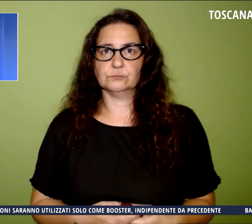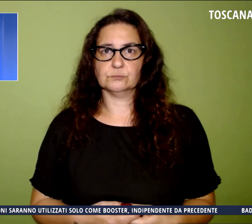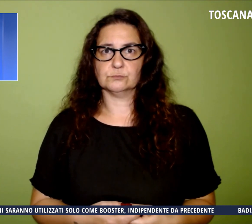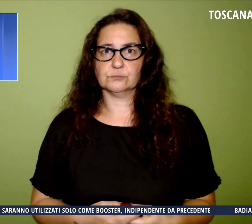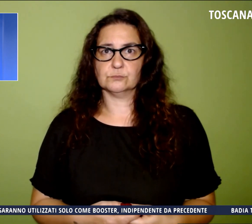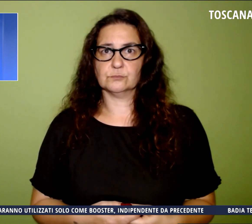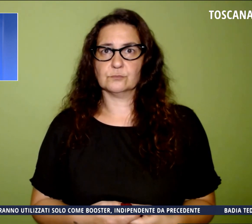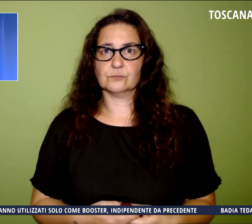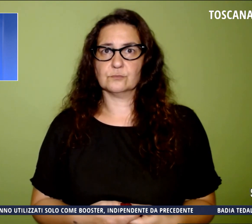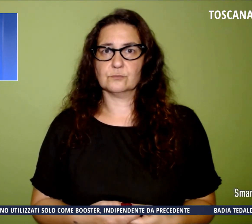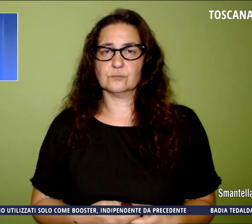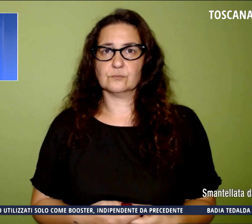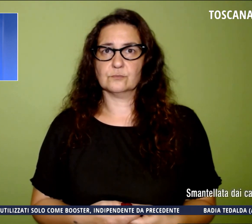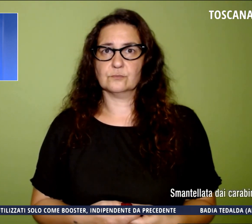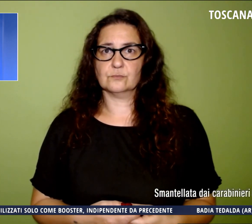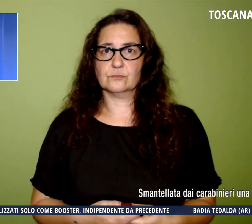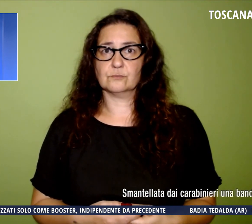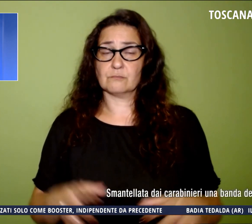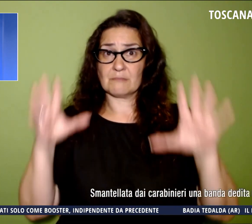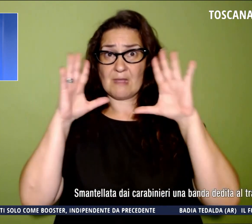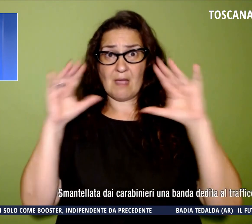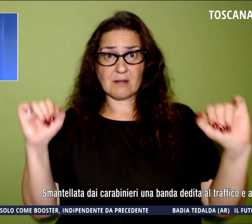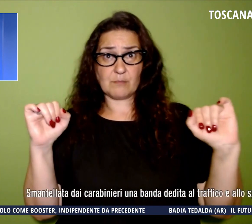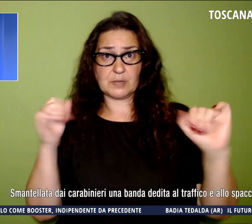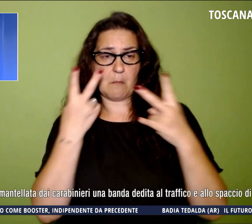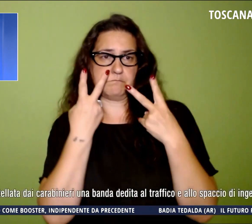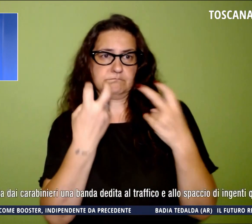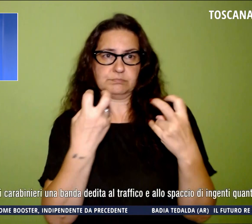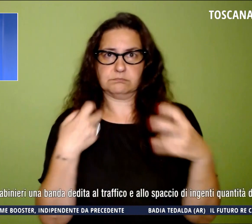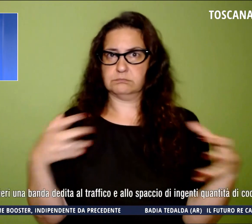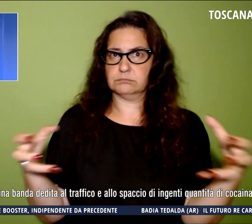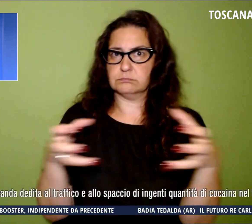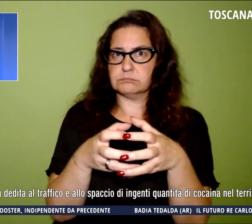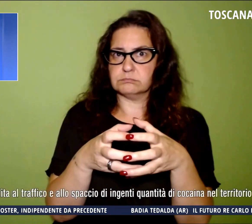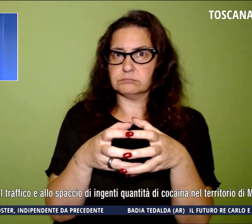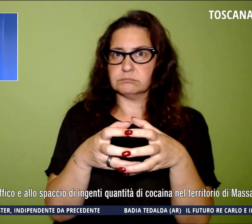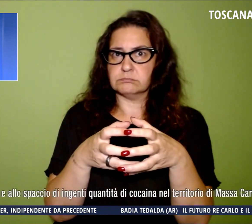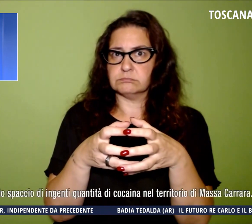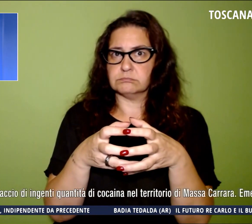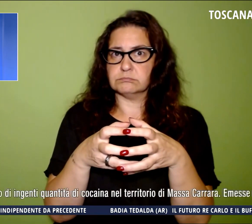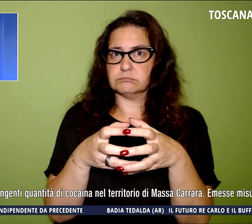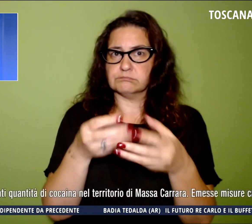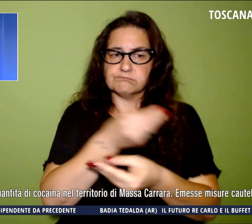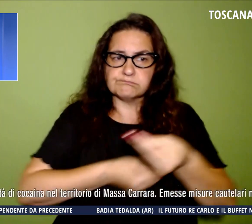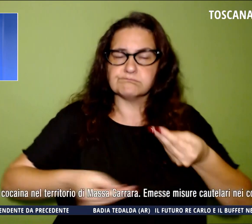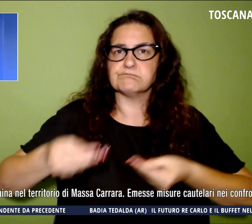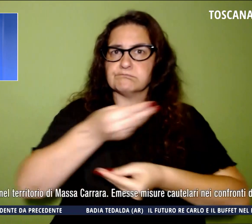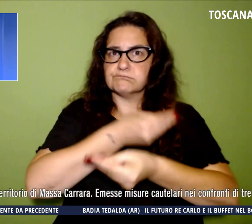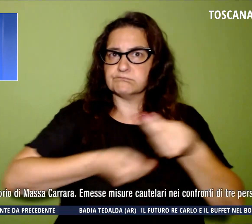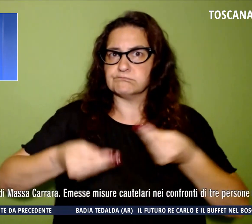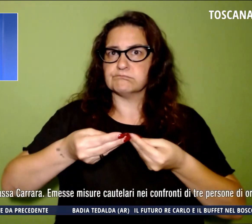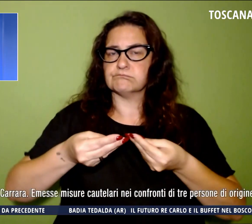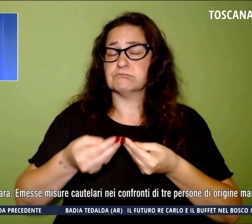Smantellata dai carabinieri una banda dedita al traffico e allo spaccio di ingenti quantità di cocaina